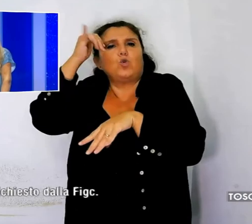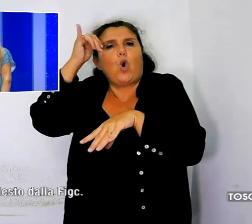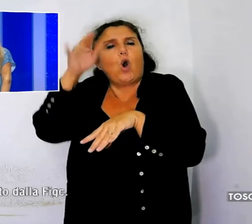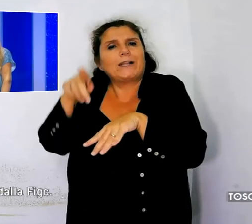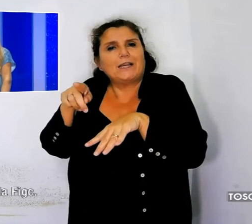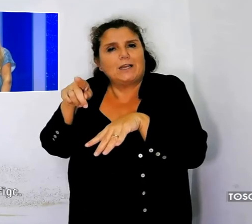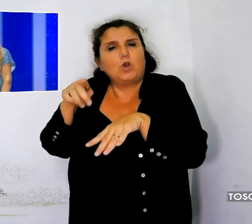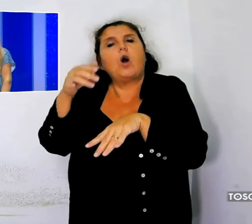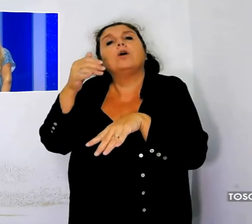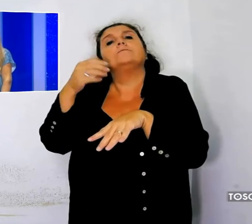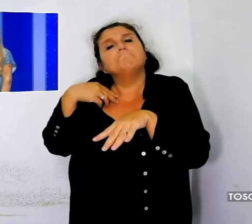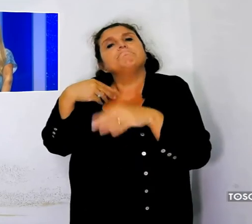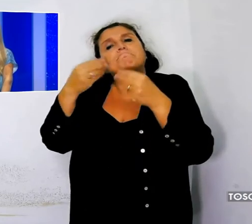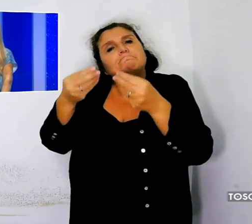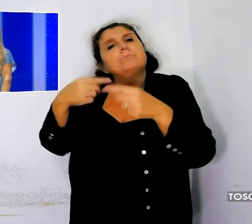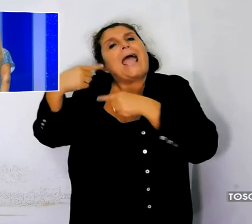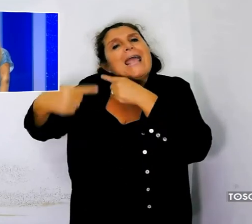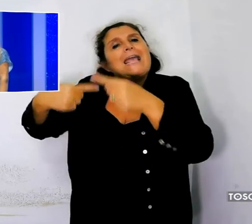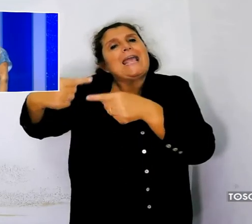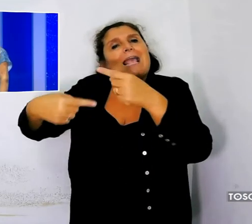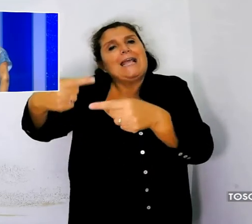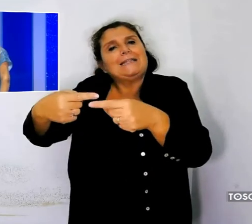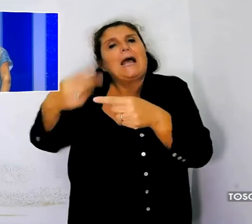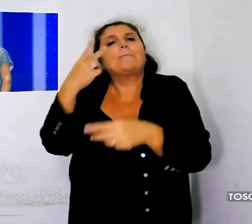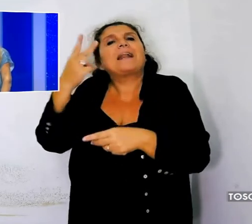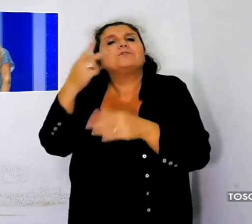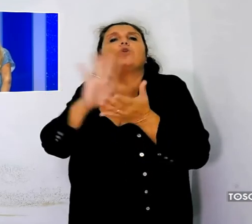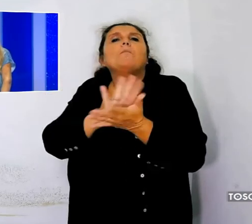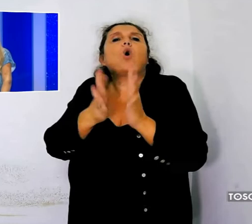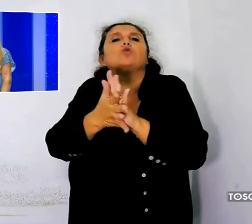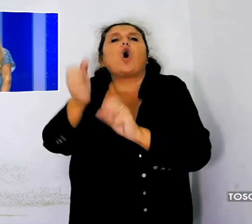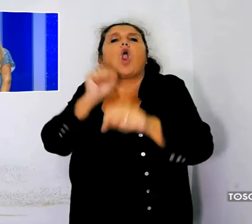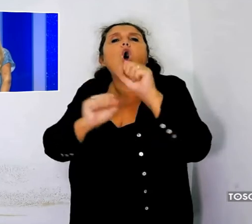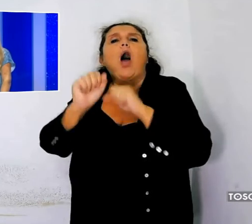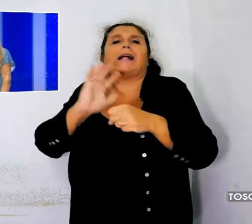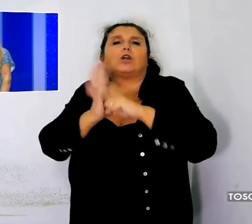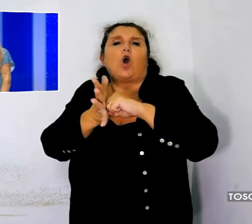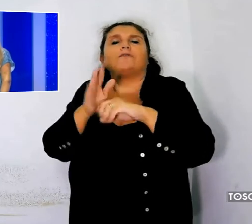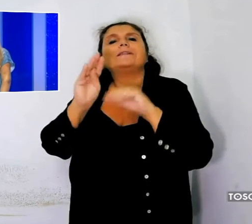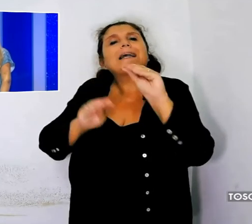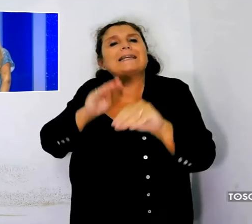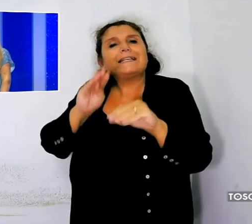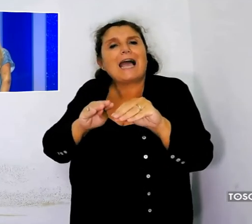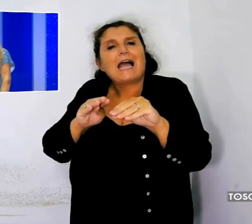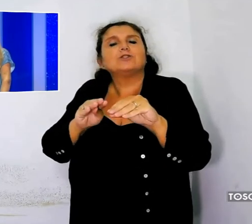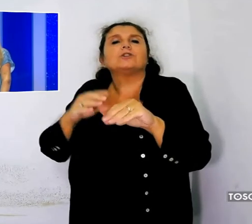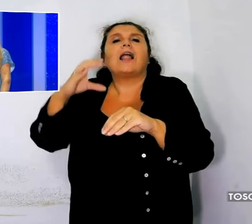seguirà dunque tutto l'iter previsto dal protocollo anti-Covid richiesto dalla FIGC.